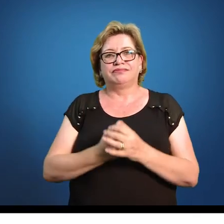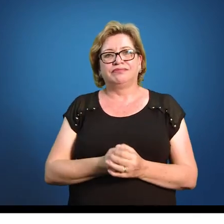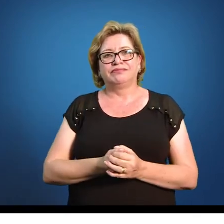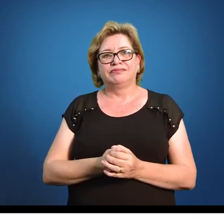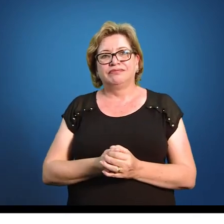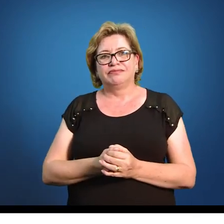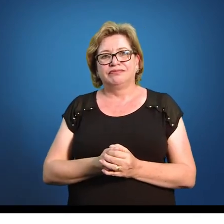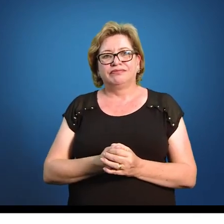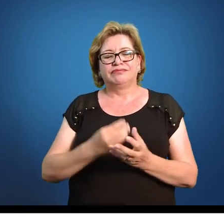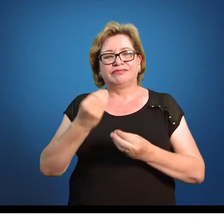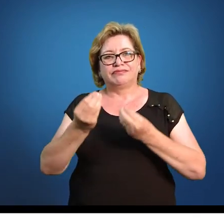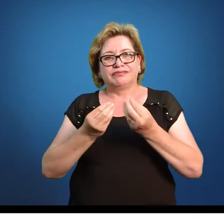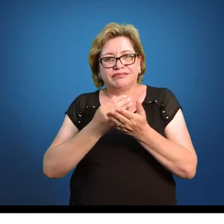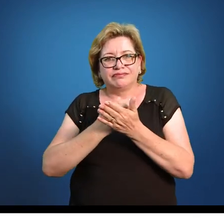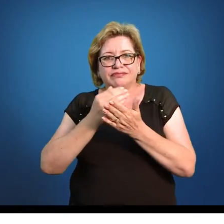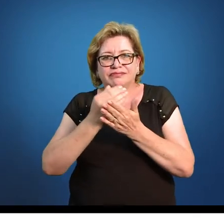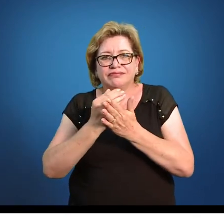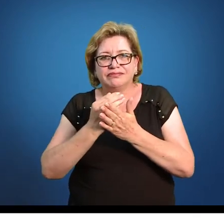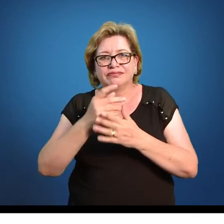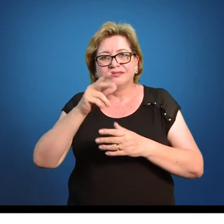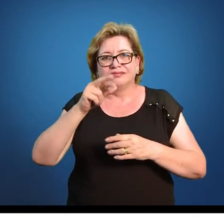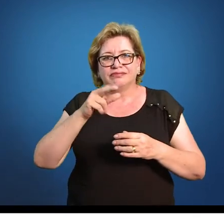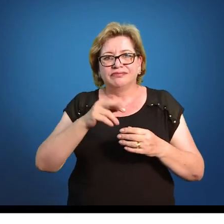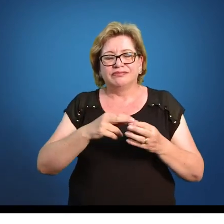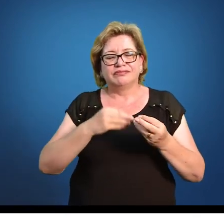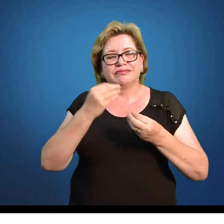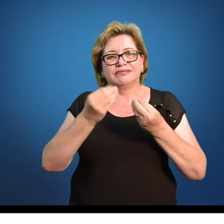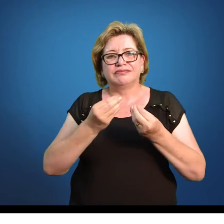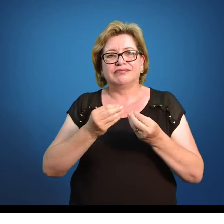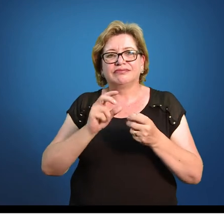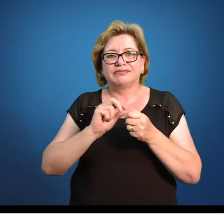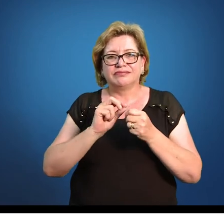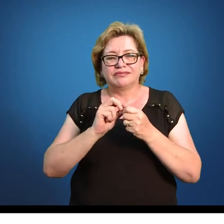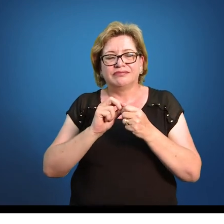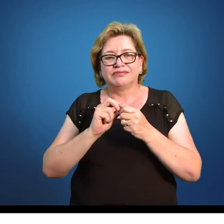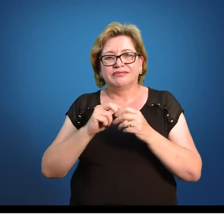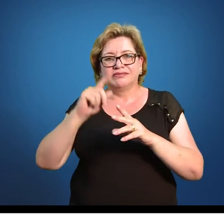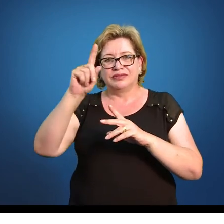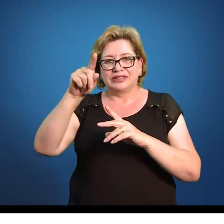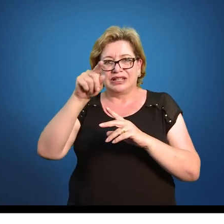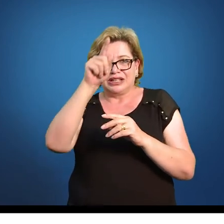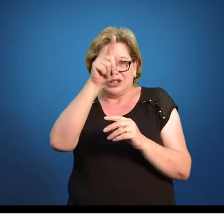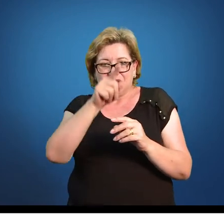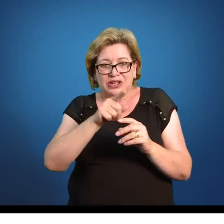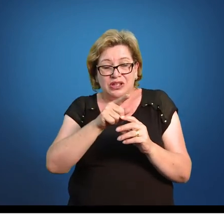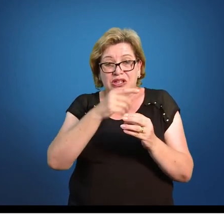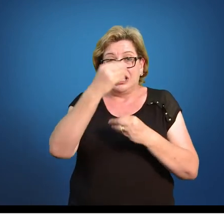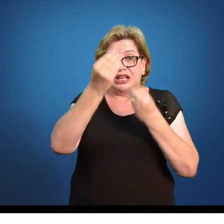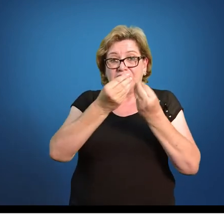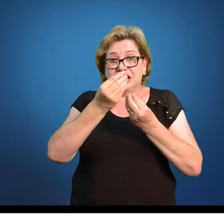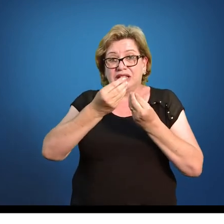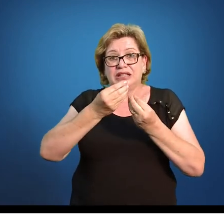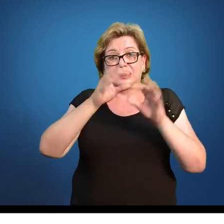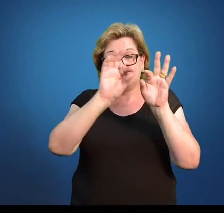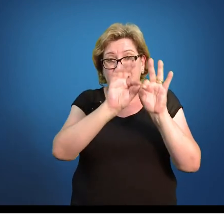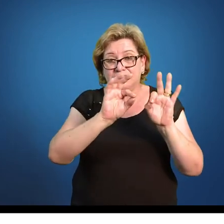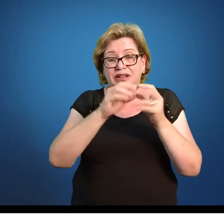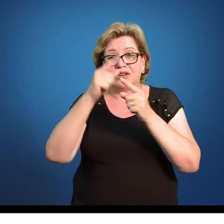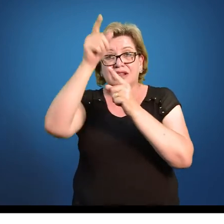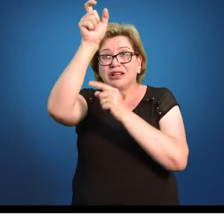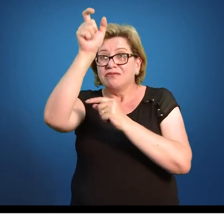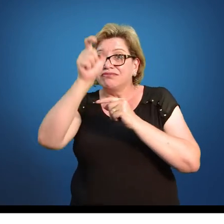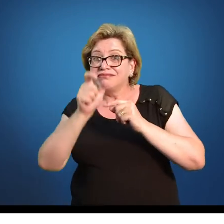Então, partindo exatamente da mesma ideia, do mesmo princípio, né? Essa aqui teve origem da onde? Da frequência simples.